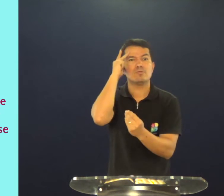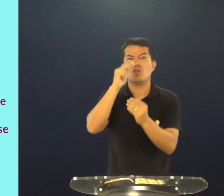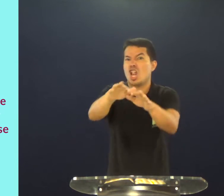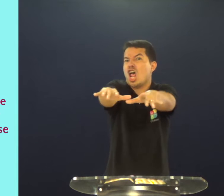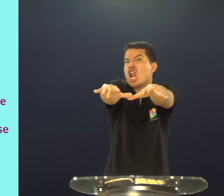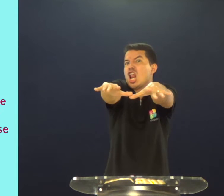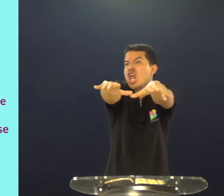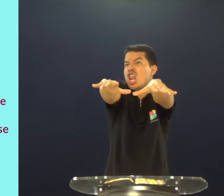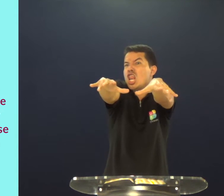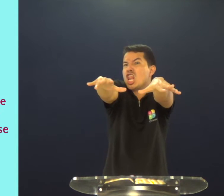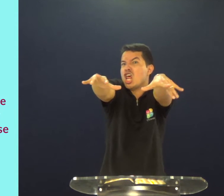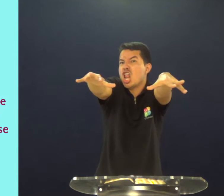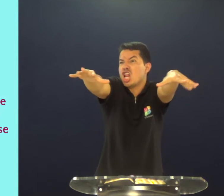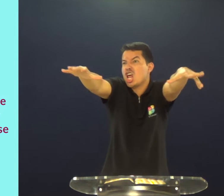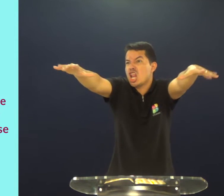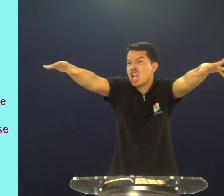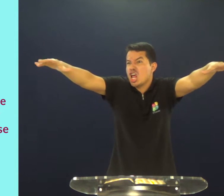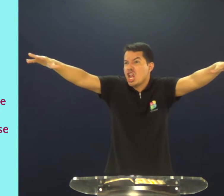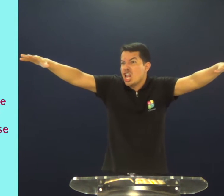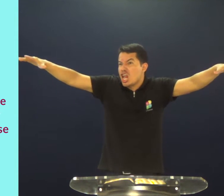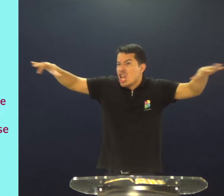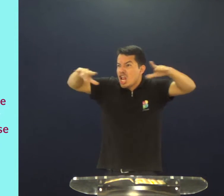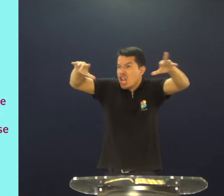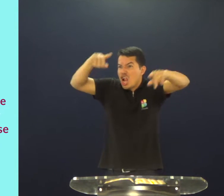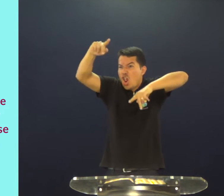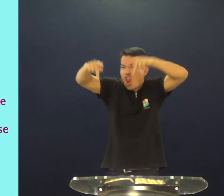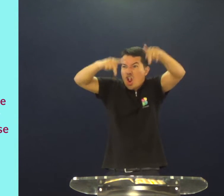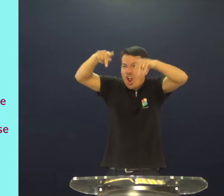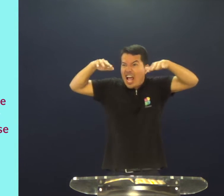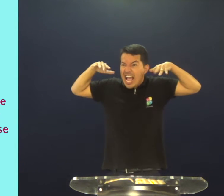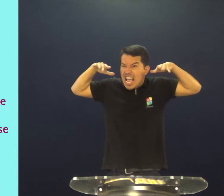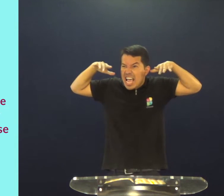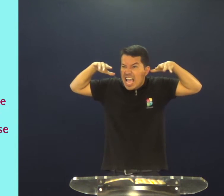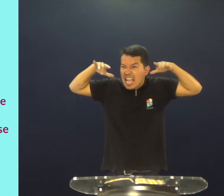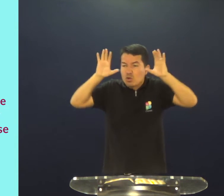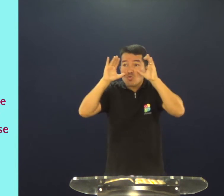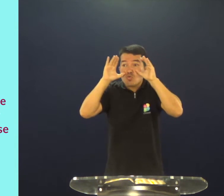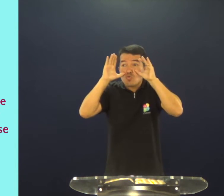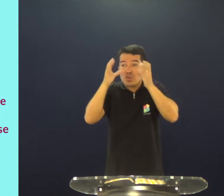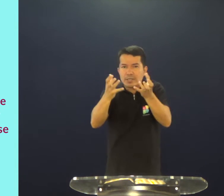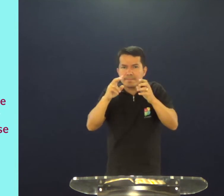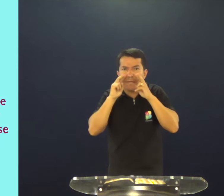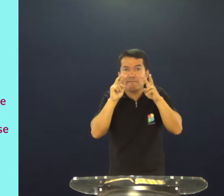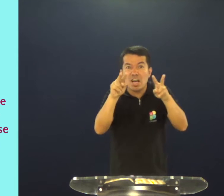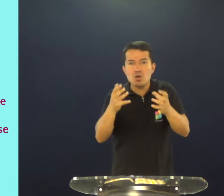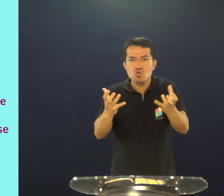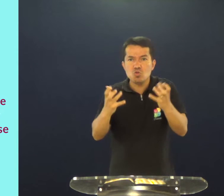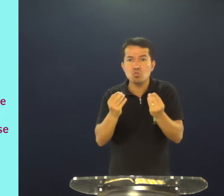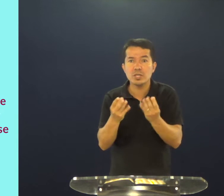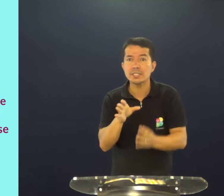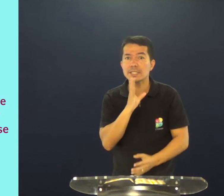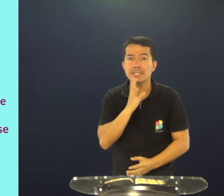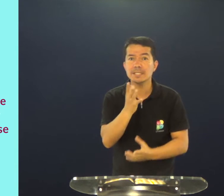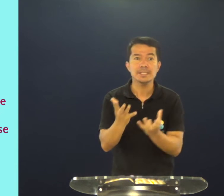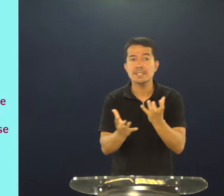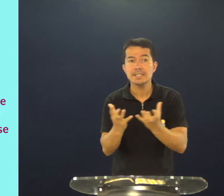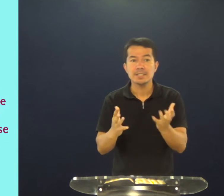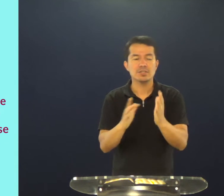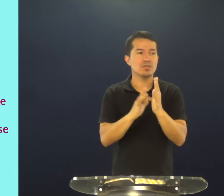duas vezes havia acontecido já, duas vezes Jesus faz esse